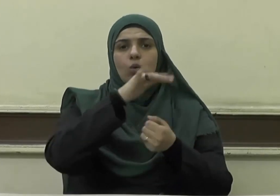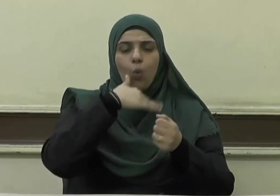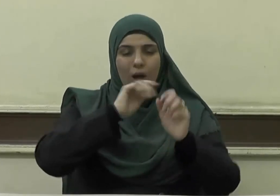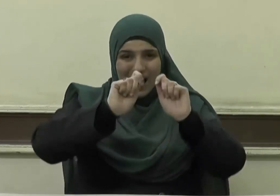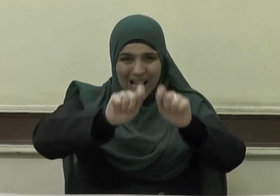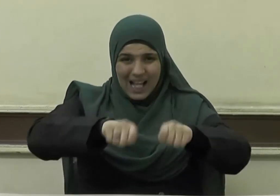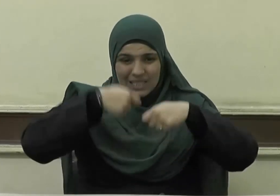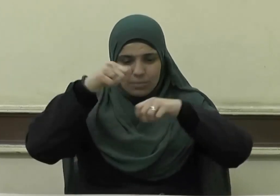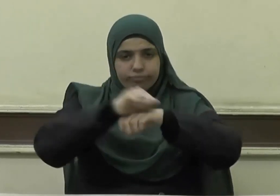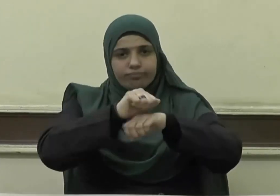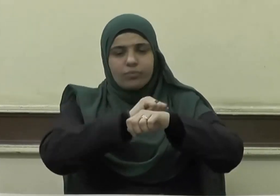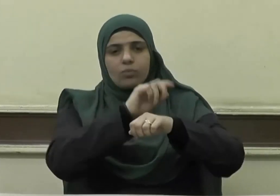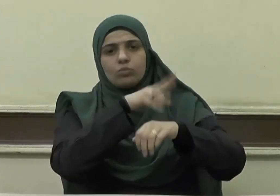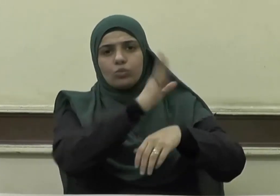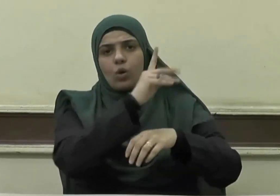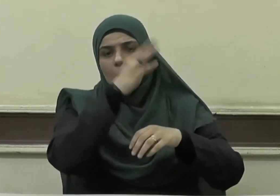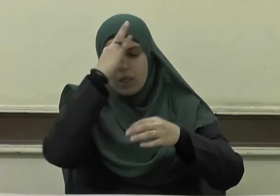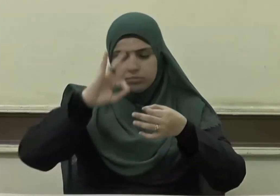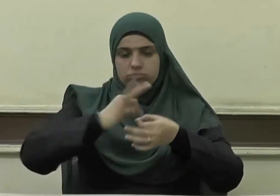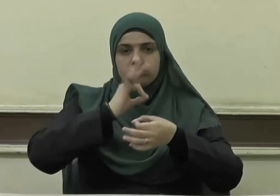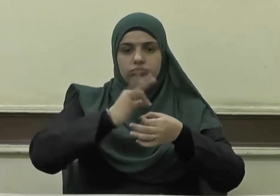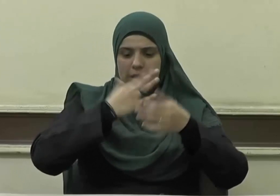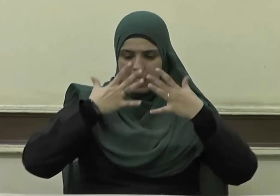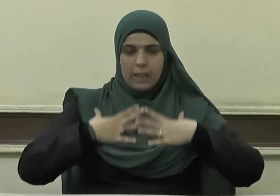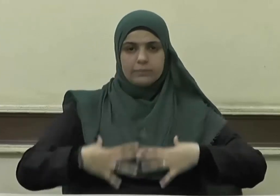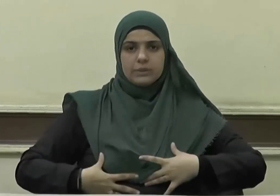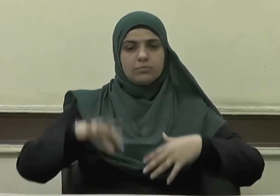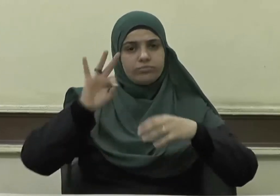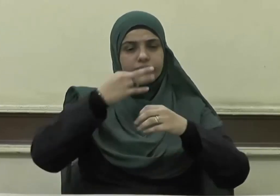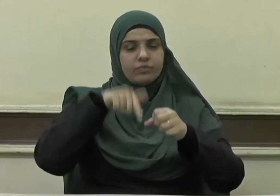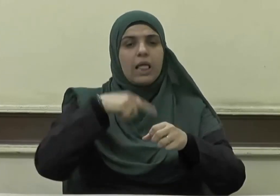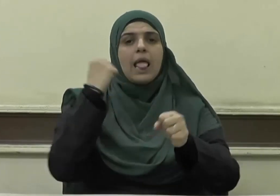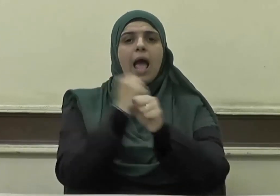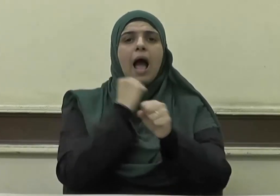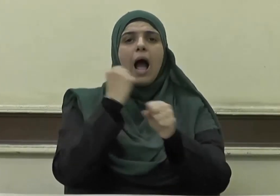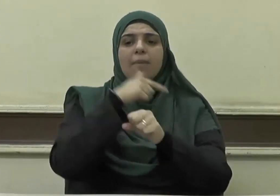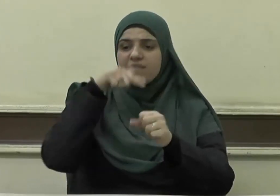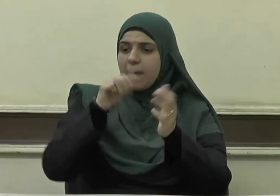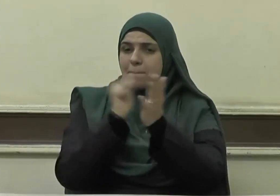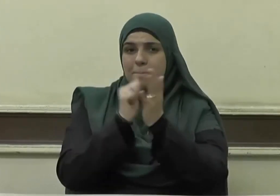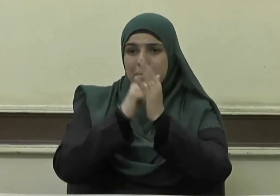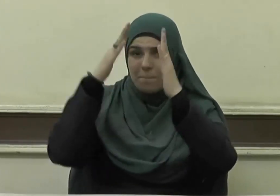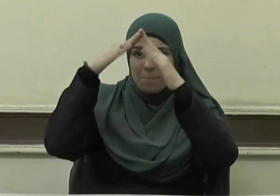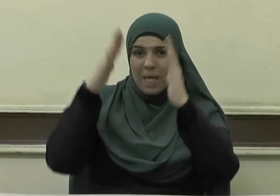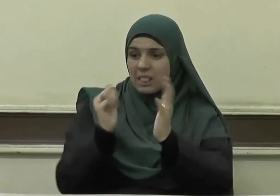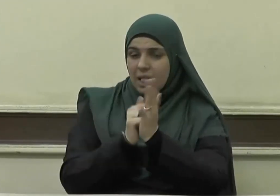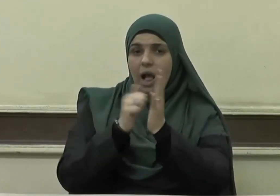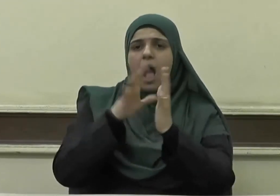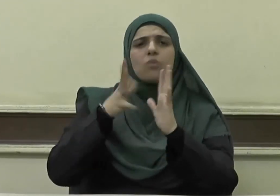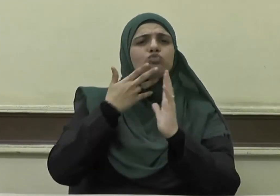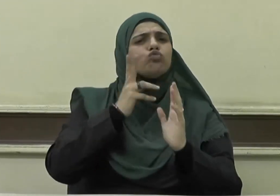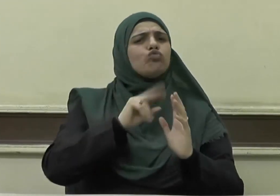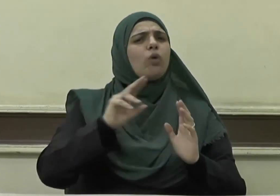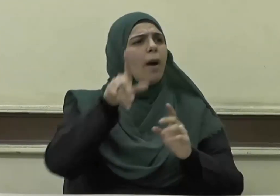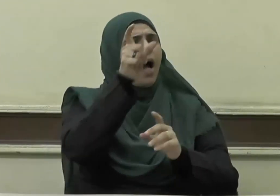ويخيط ثوبه ويعمل في بيته كما يعمل أحدكم في بيته